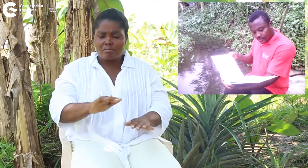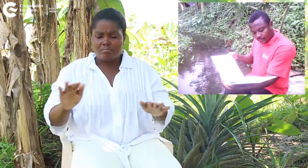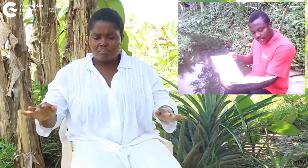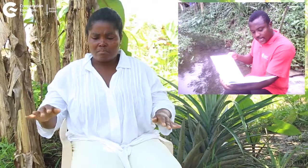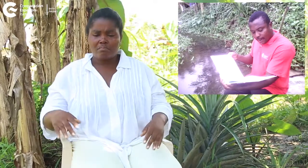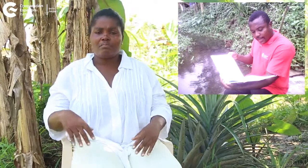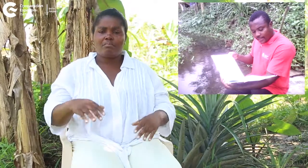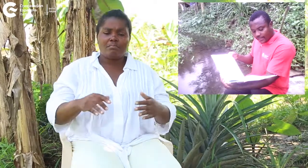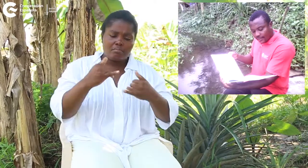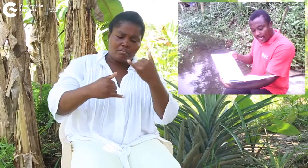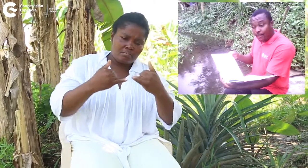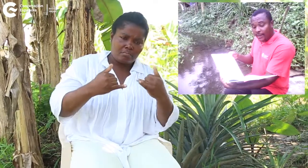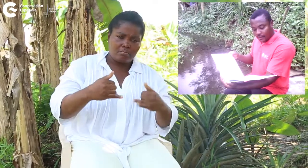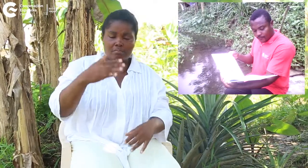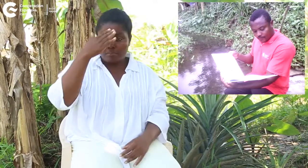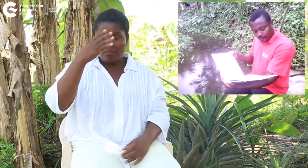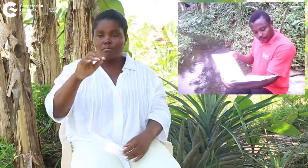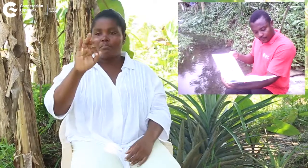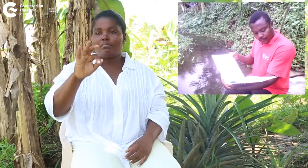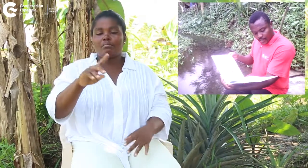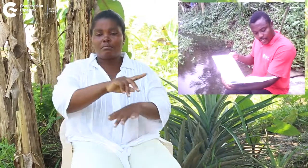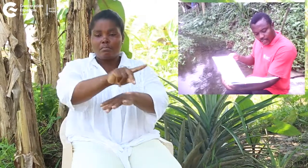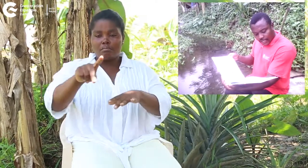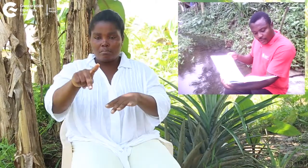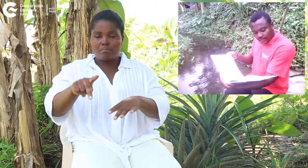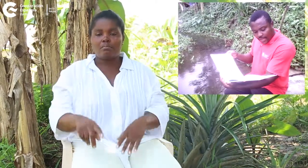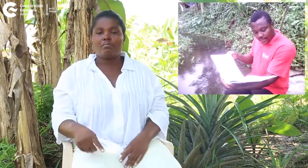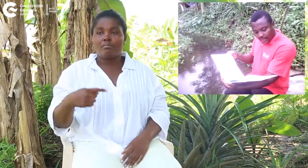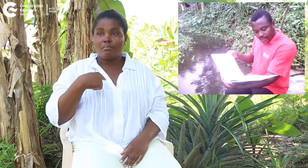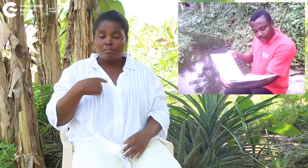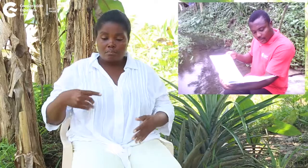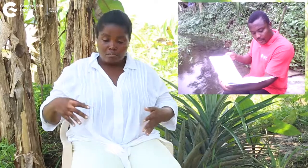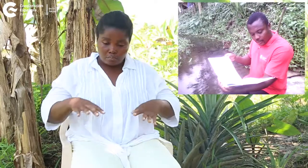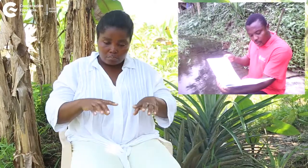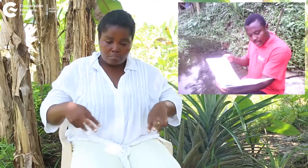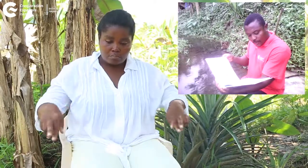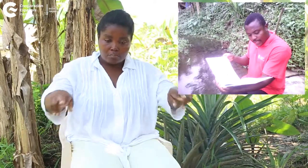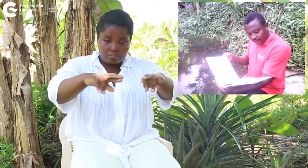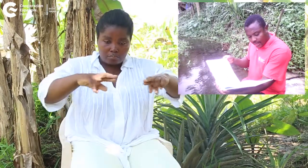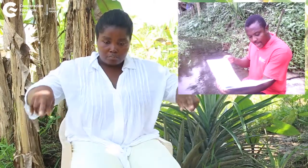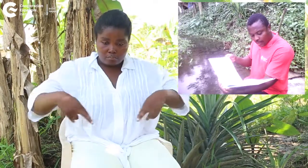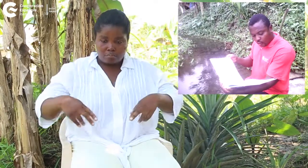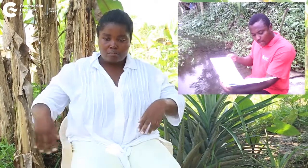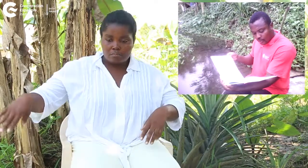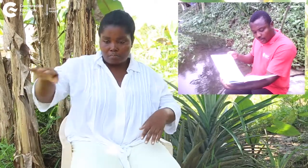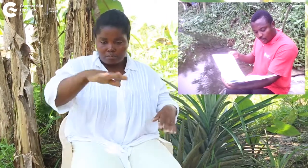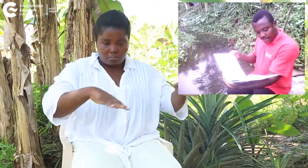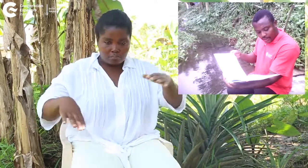Se llama Central Park. Tiene un estanque donde pueden navegar los barcos de juguete,